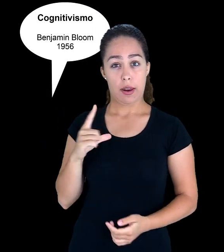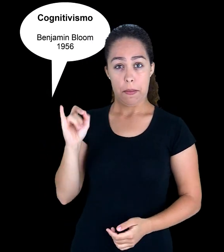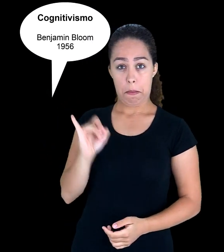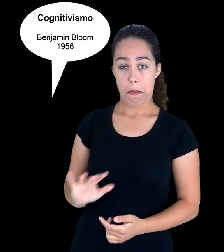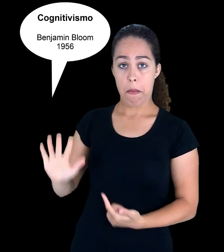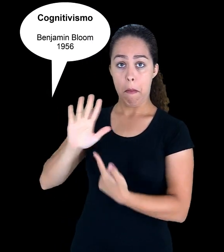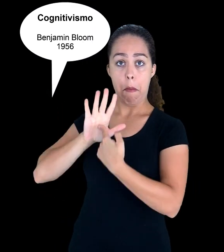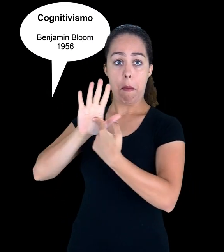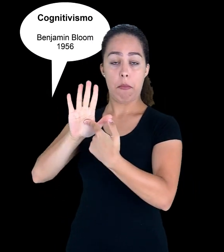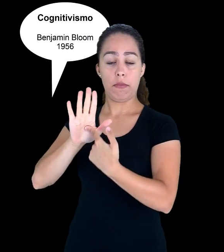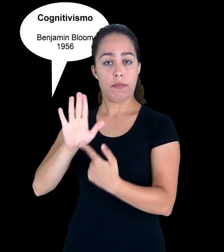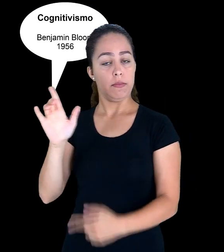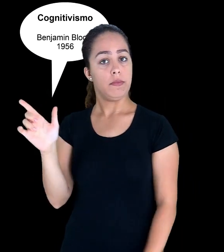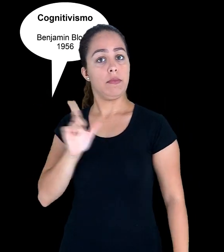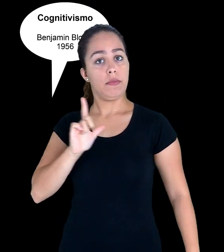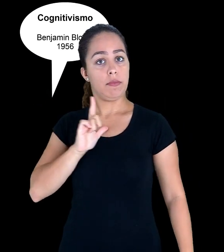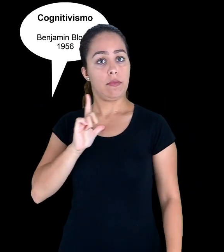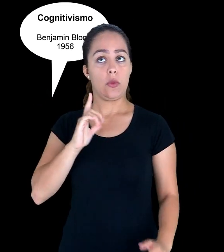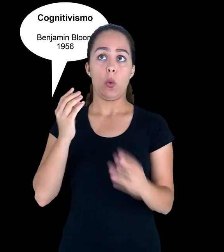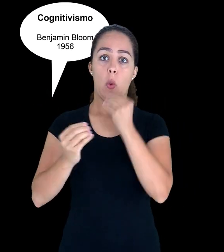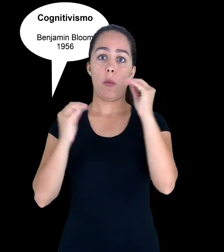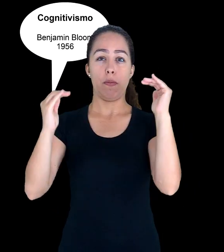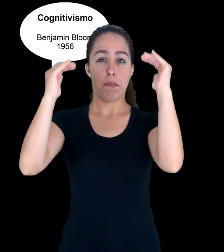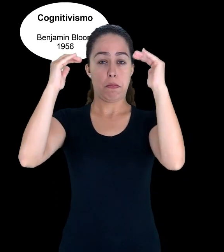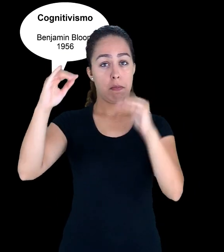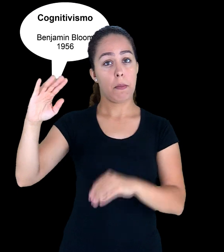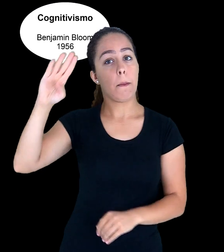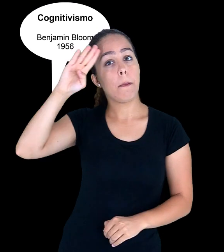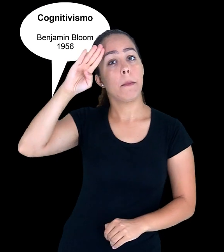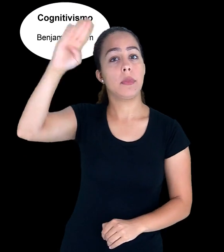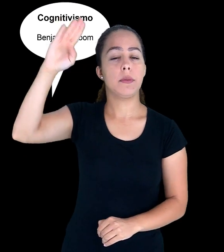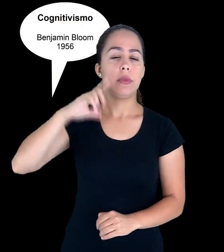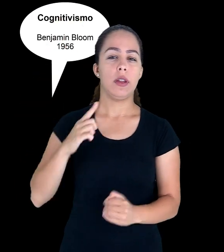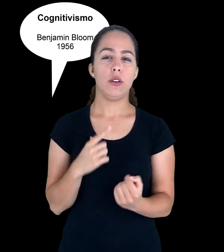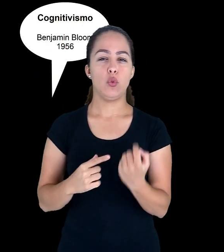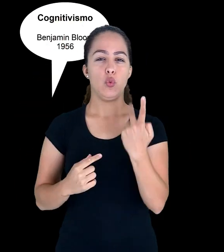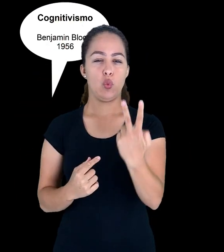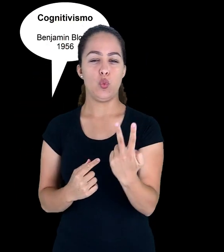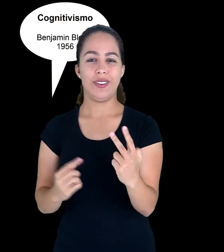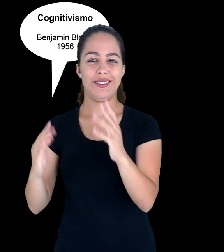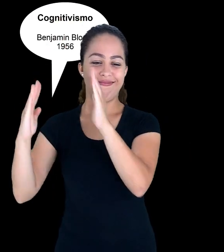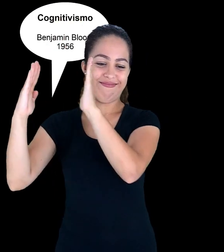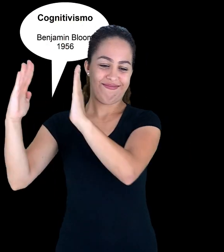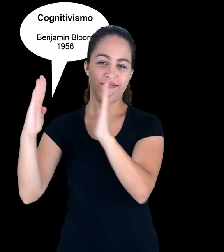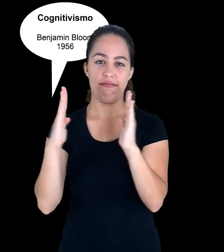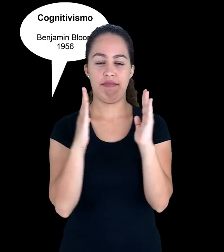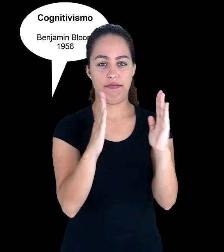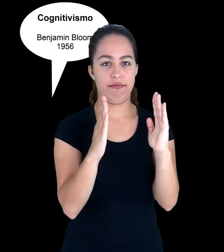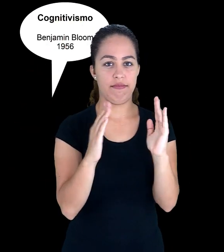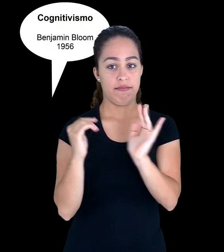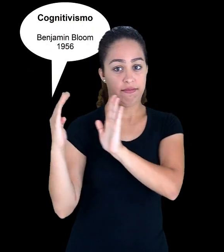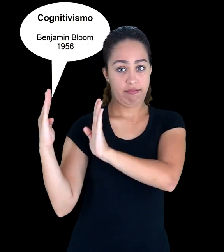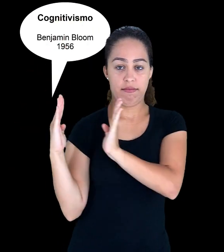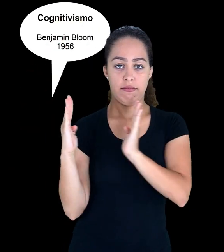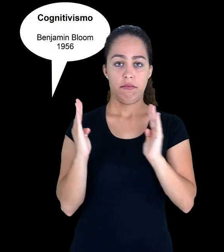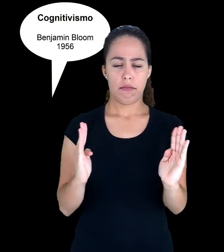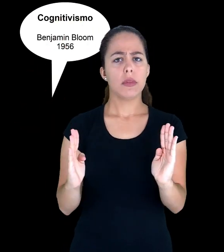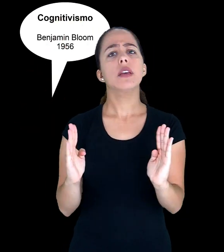domínio cognitivo apenas para representar. São duas escadas ou duas pirâmides também, costuma se representar